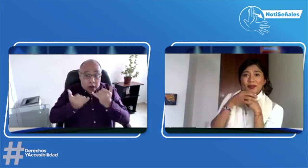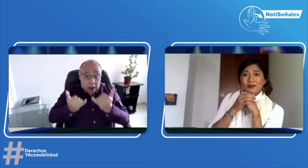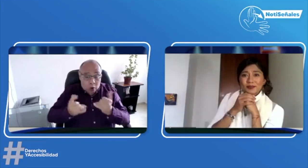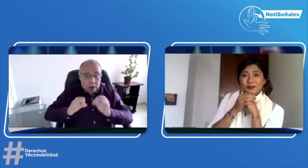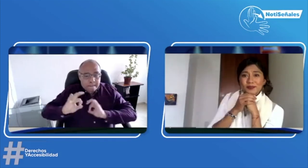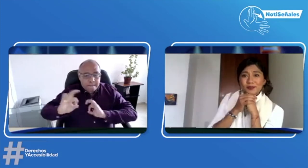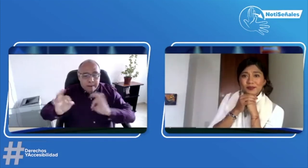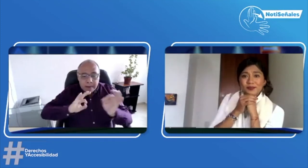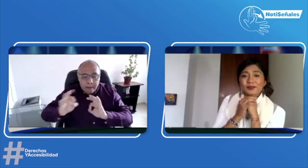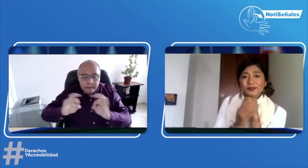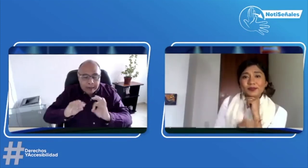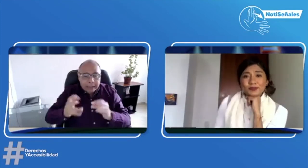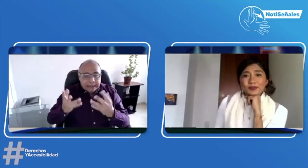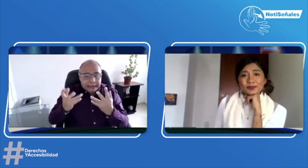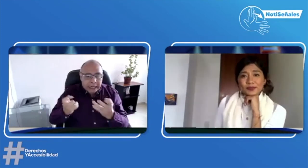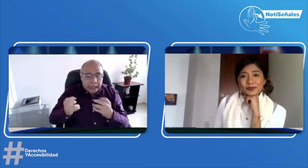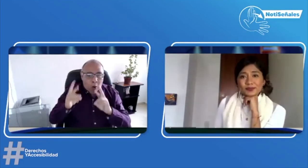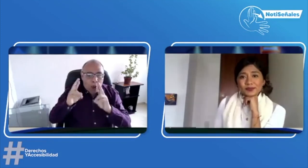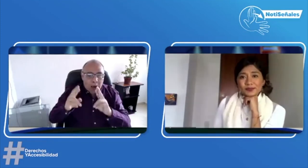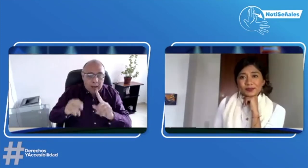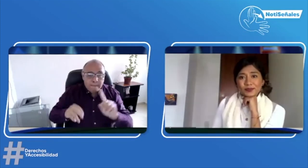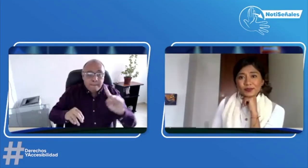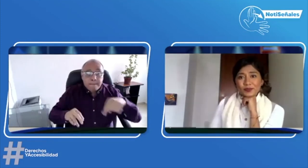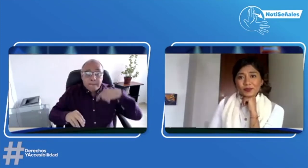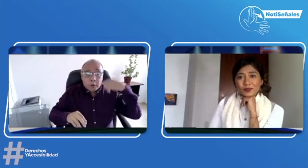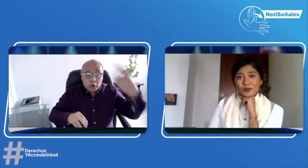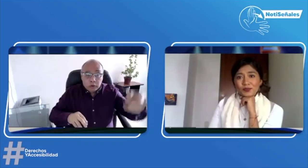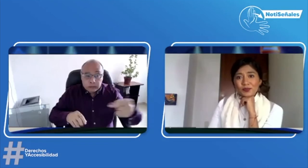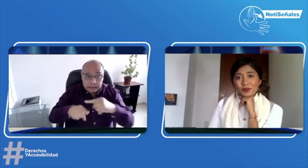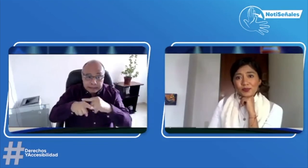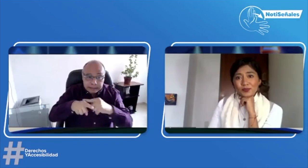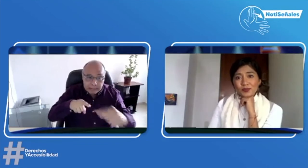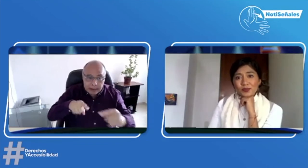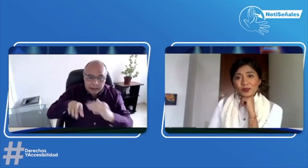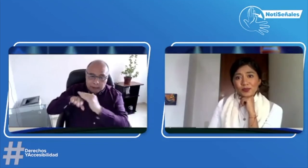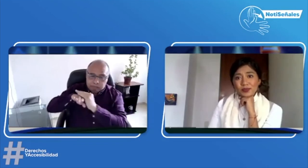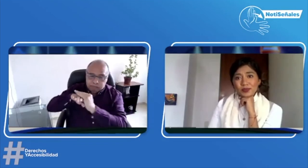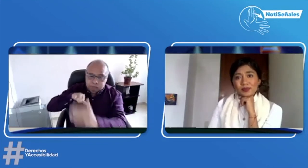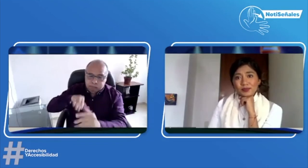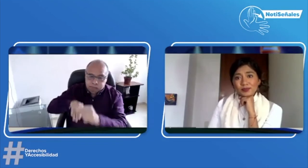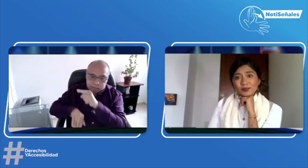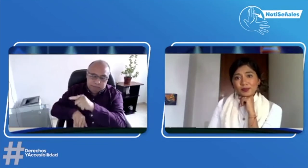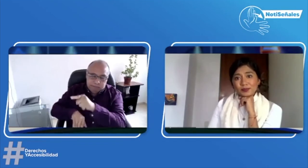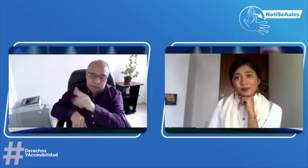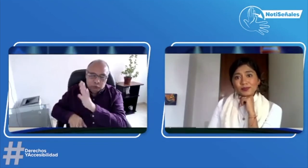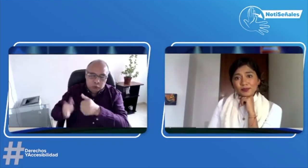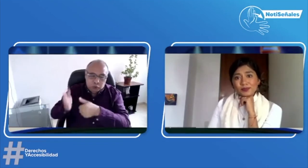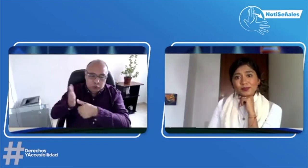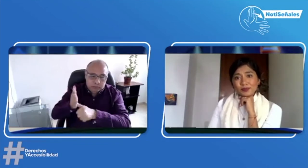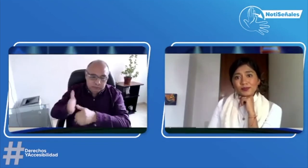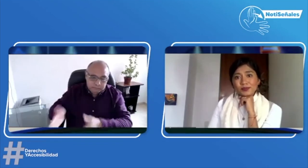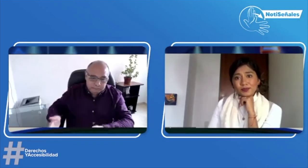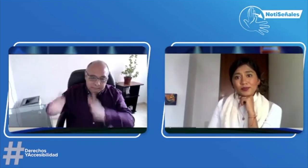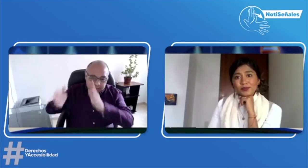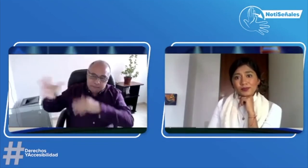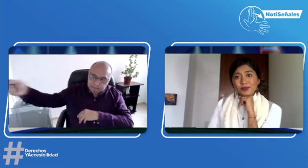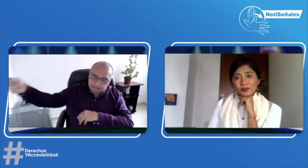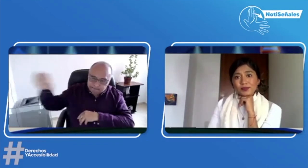FENASCOL, en este momento, está preparándose para que la próxima semana podamos invitar